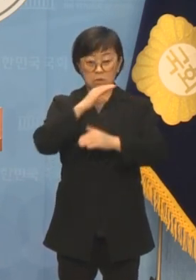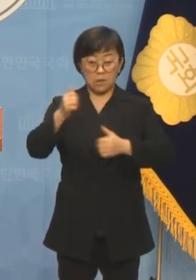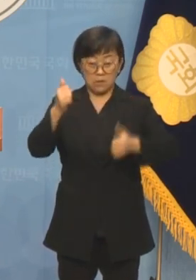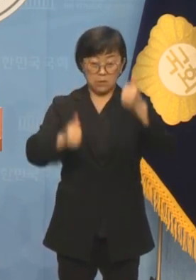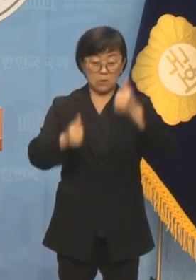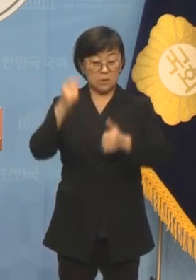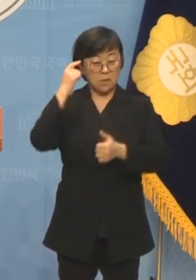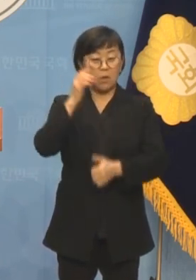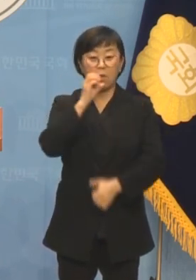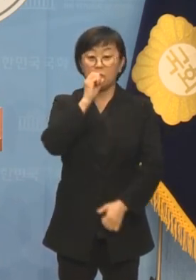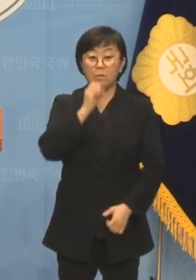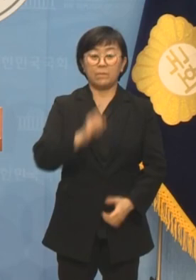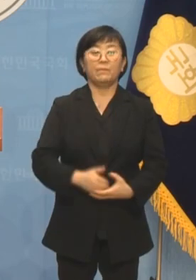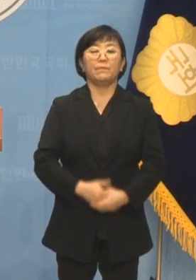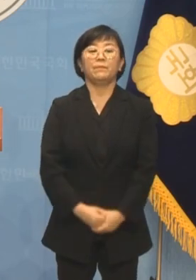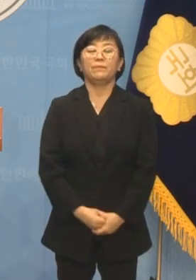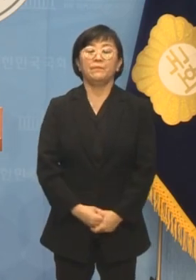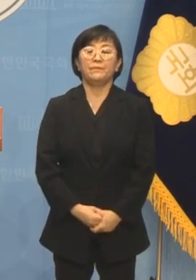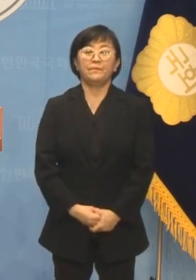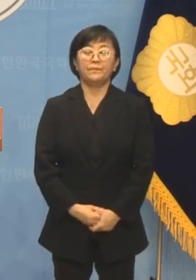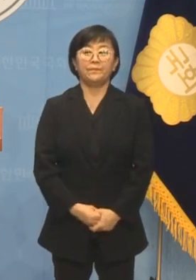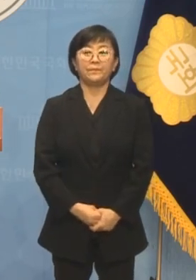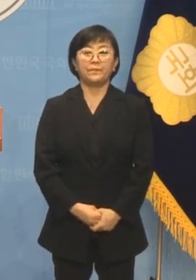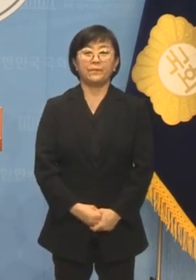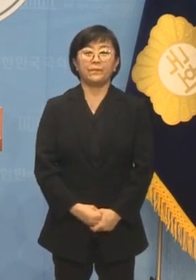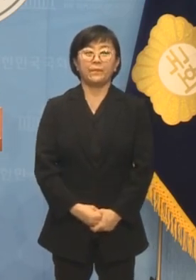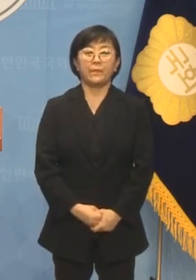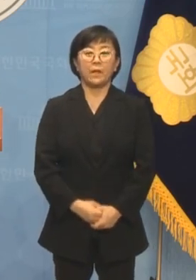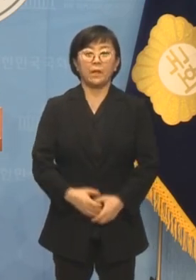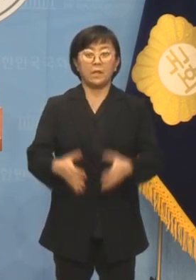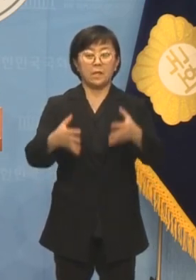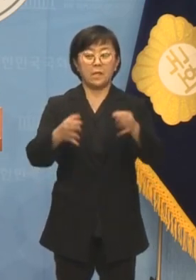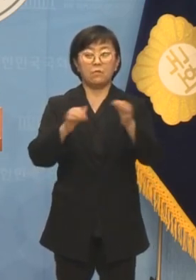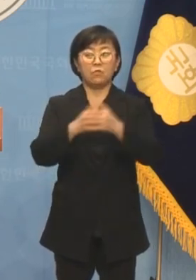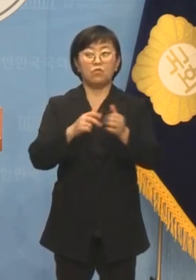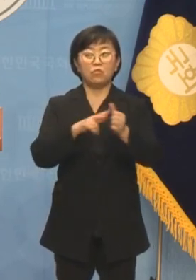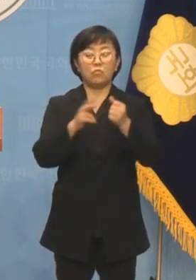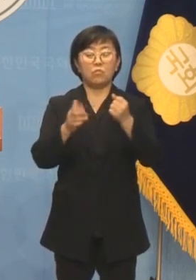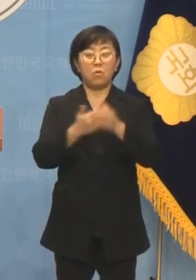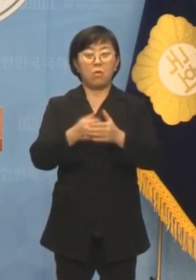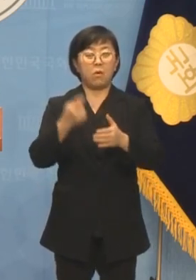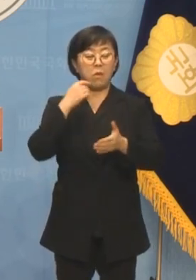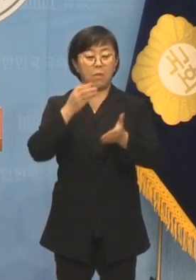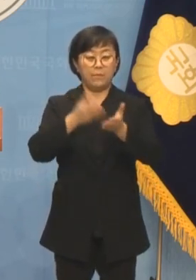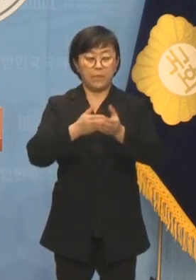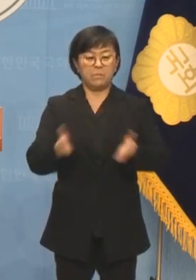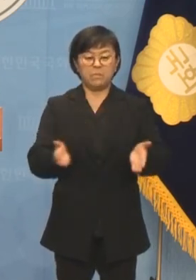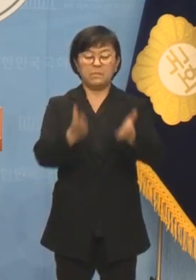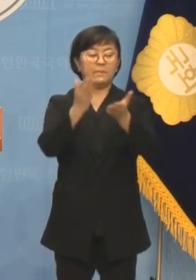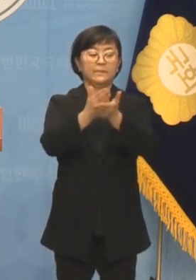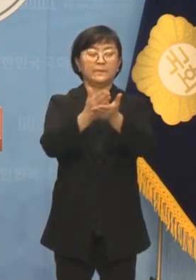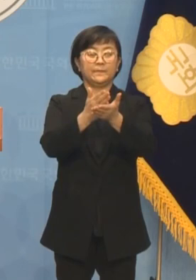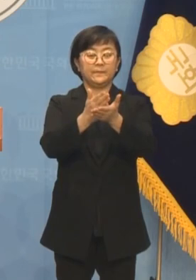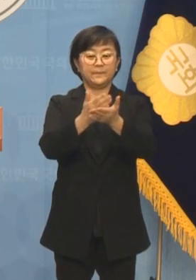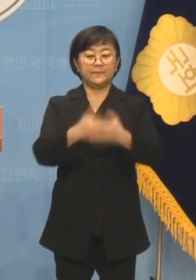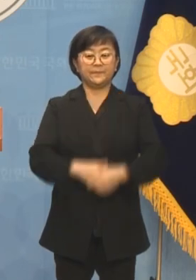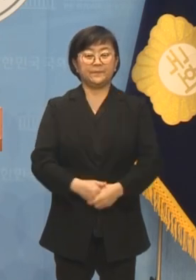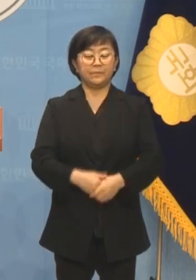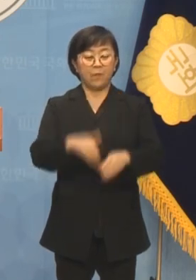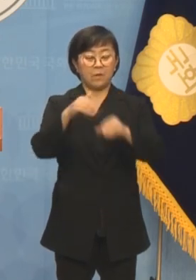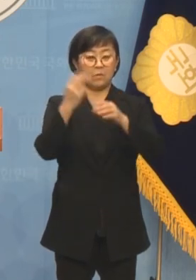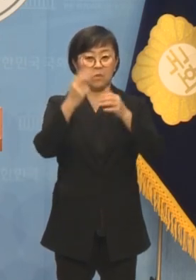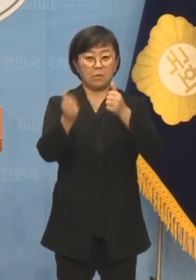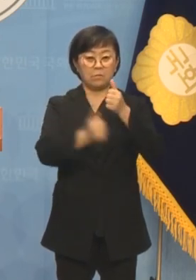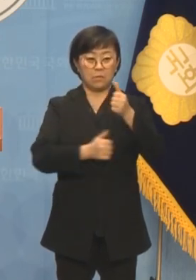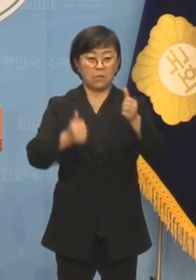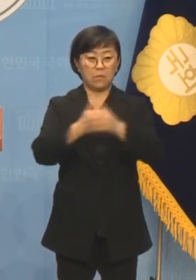생각이 없는 것입니까? 김은혜 후보는 가짜뉴스로 국민을 호도하지 마십시오. 선관위는